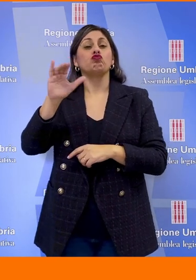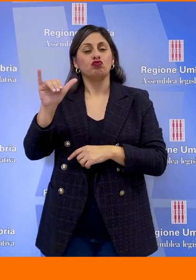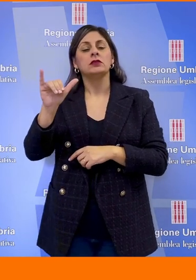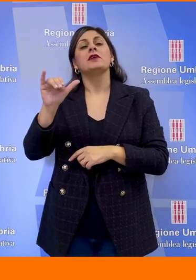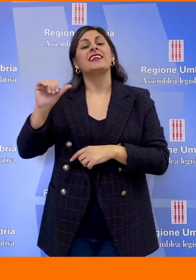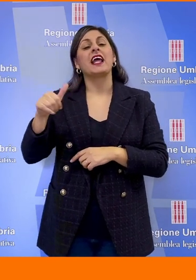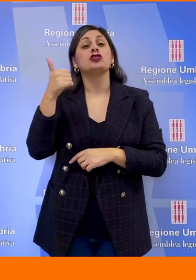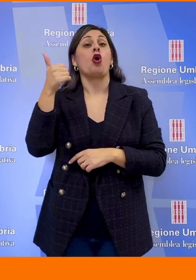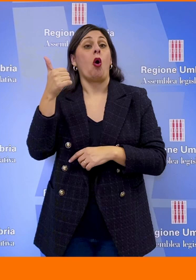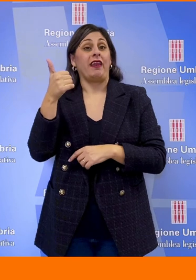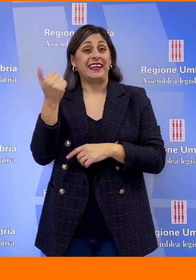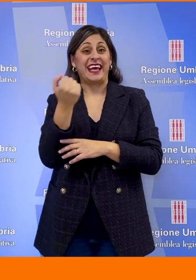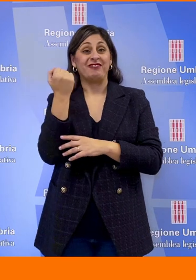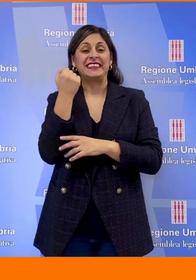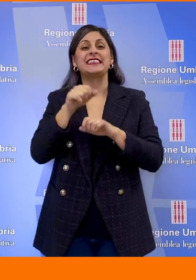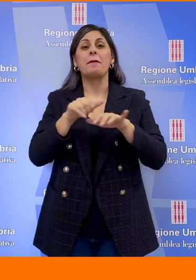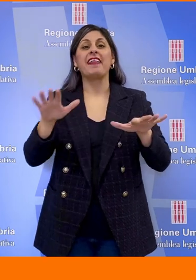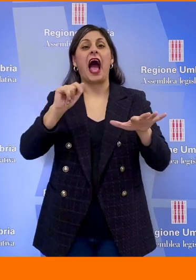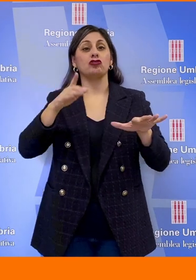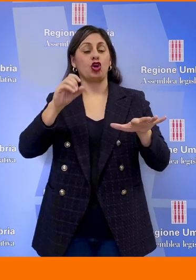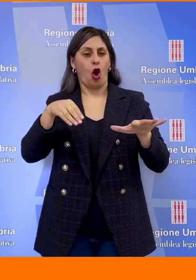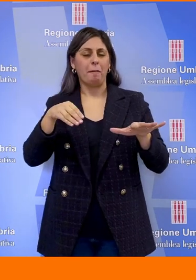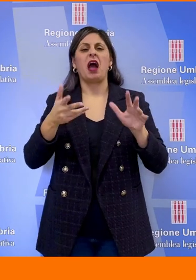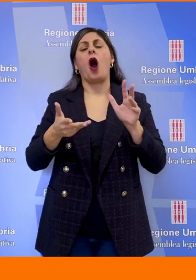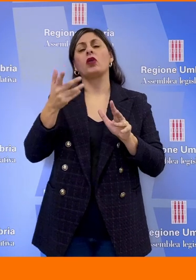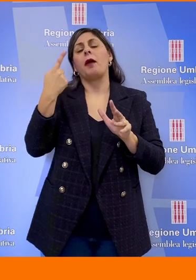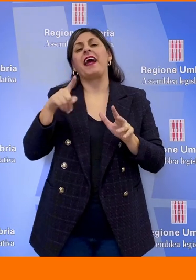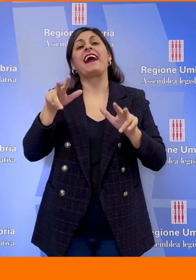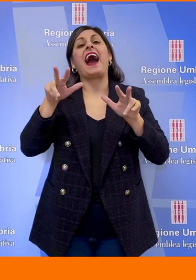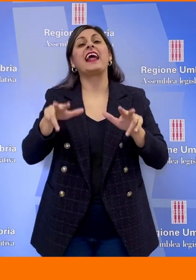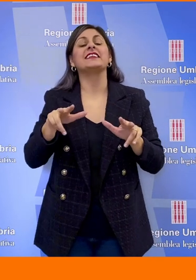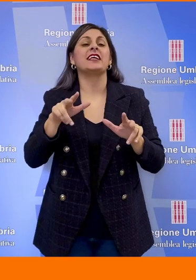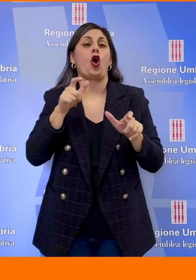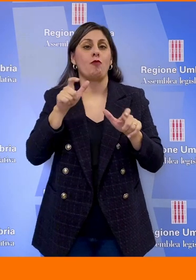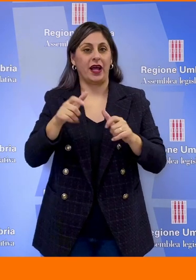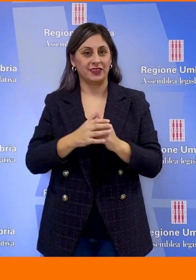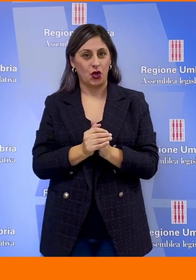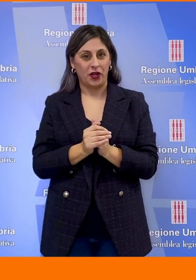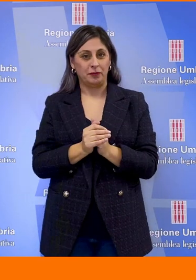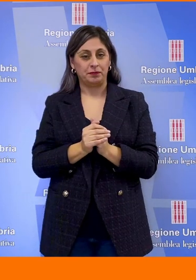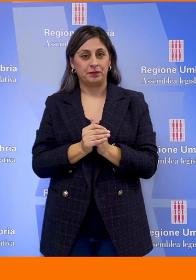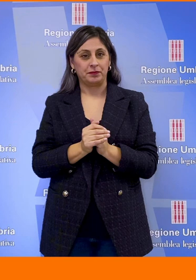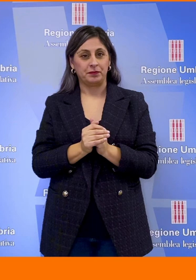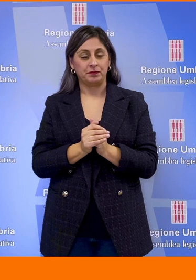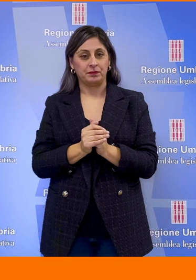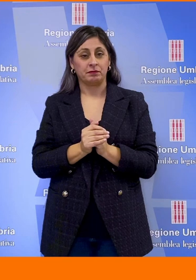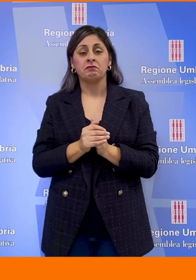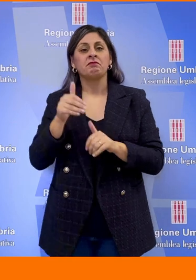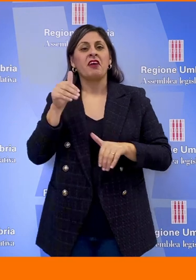per le Garanzie nelle Comunicazioni In occasione di ogni tornata elettorale il Corecom si trova a gestire sul campo le